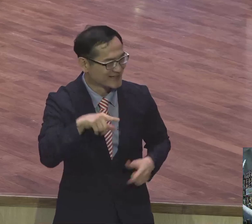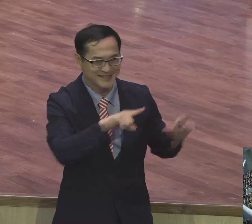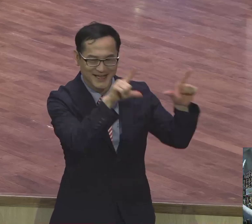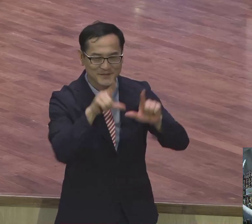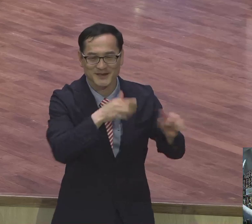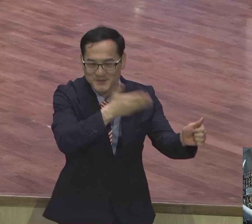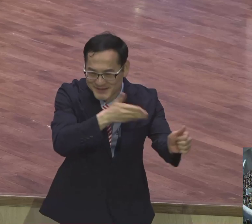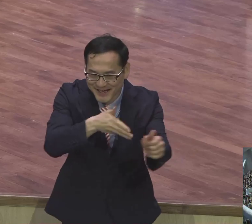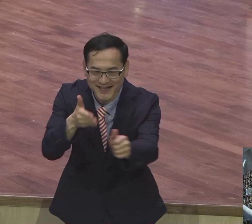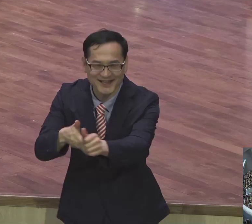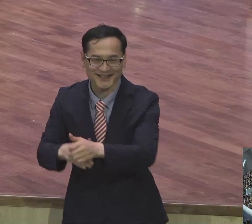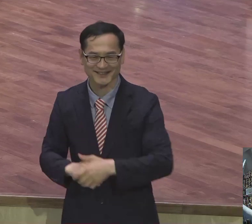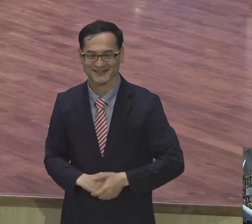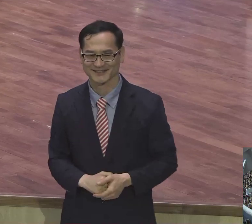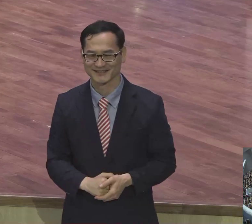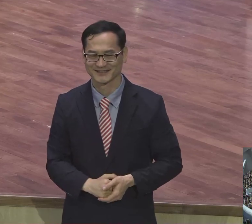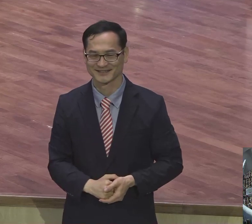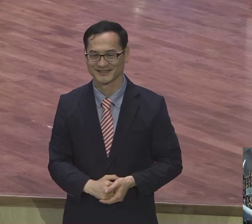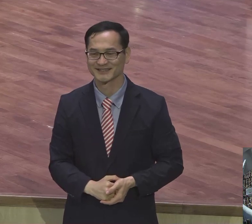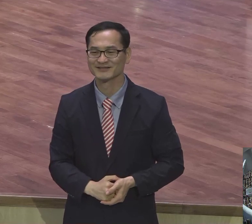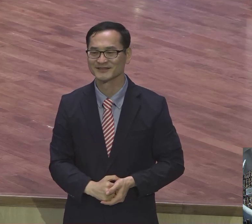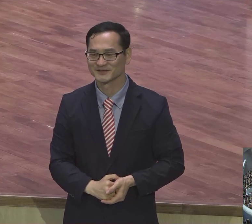CVD IP의 삶을 삽시다.